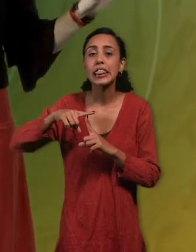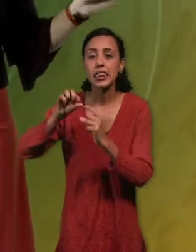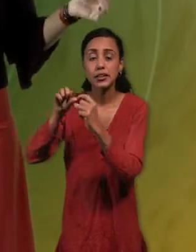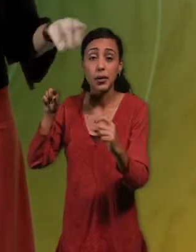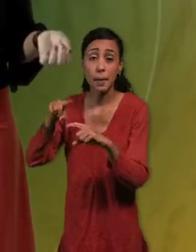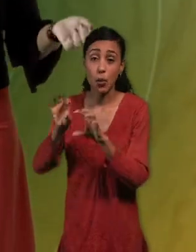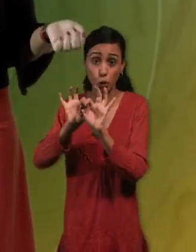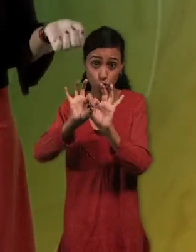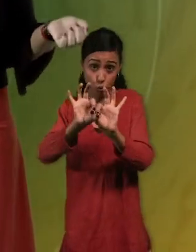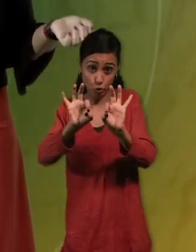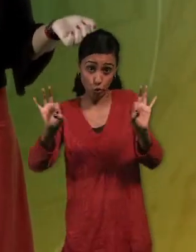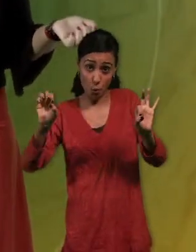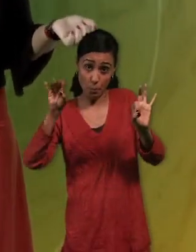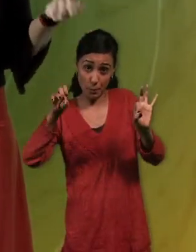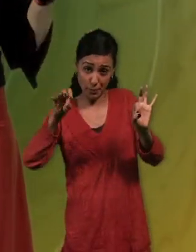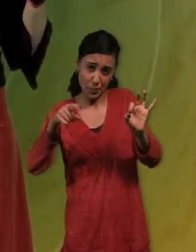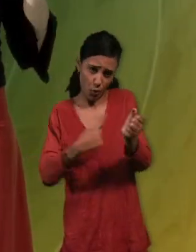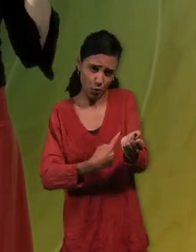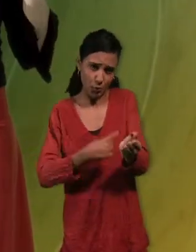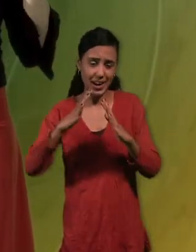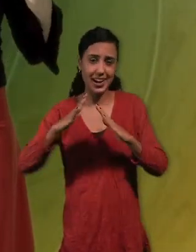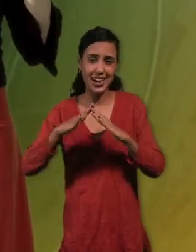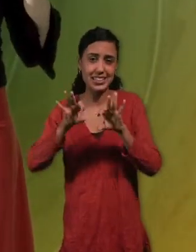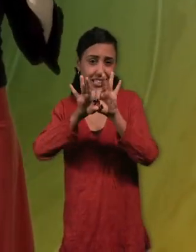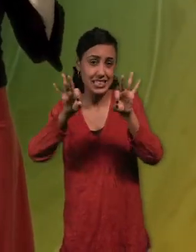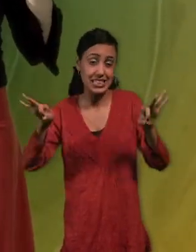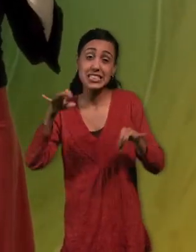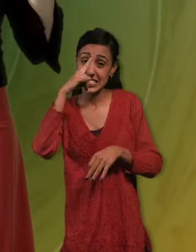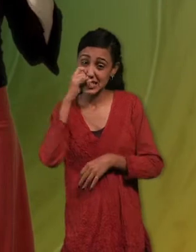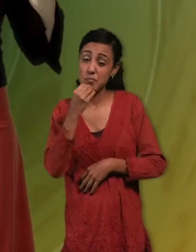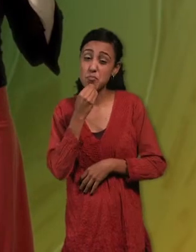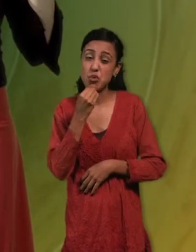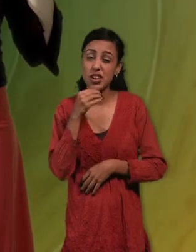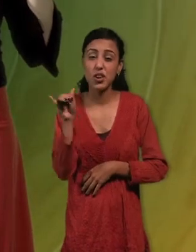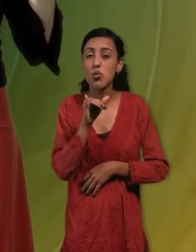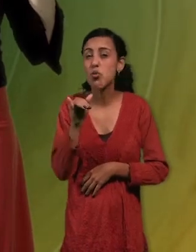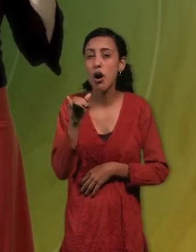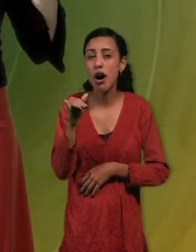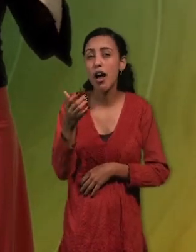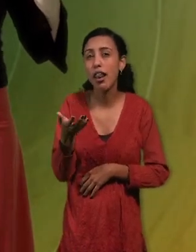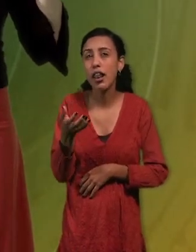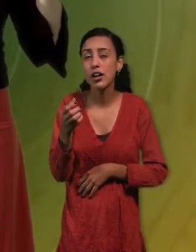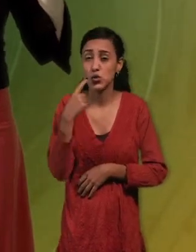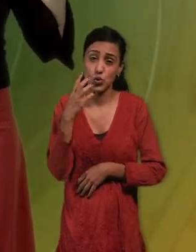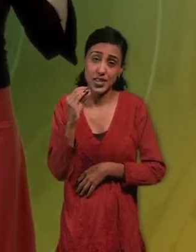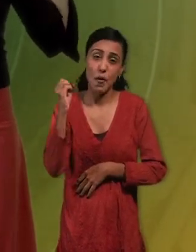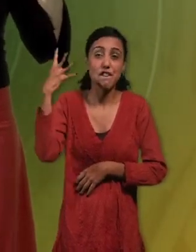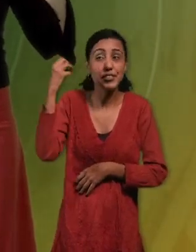tubos de luz fría, que normalmente también están en las casas, esos tubos sí producen un efecto que nosotros llamamos fliqueo, que es que entre